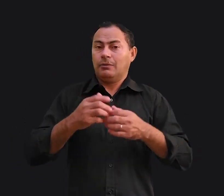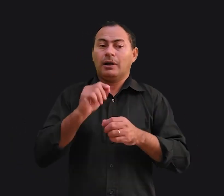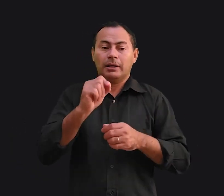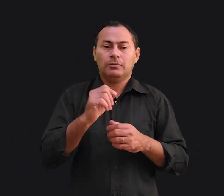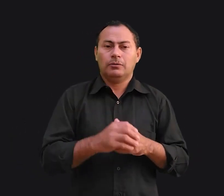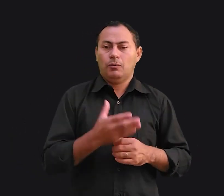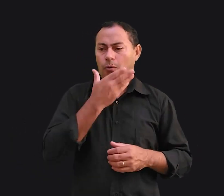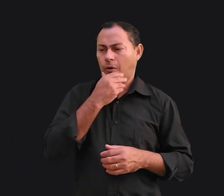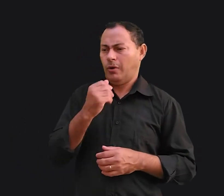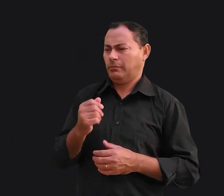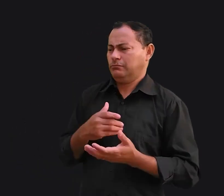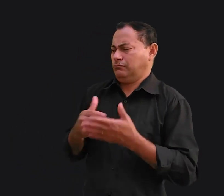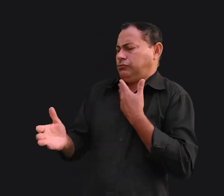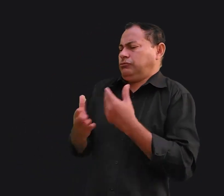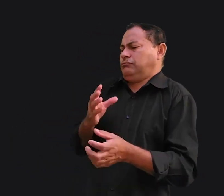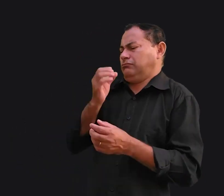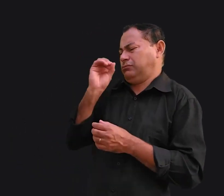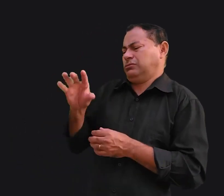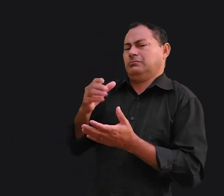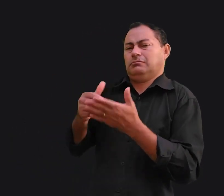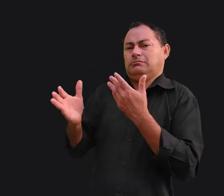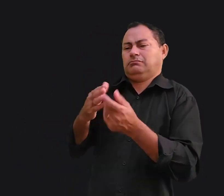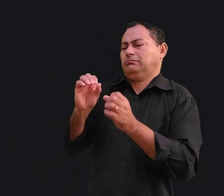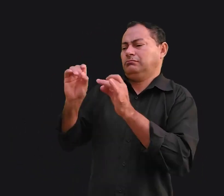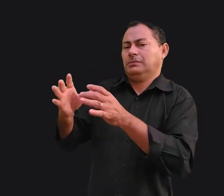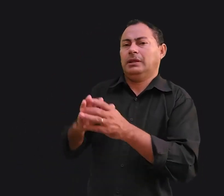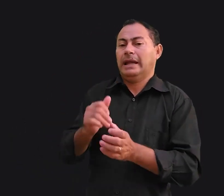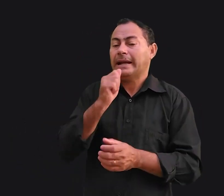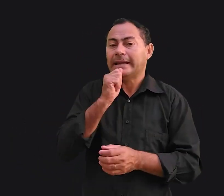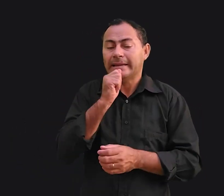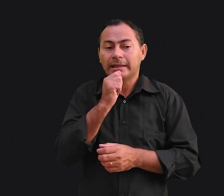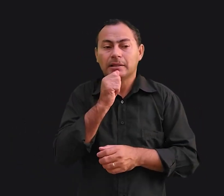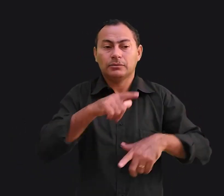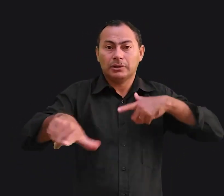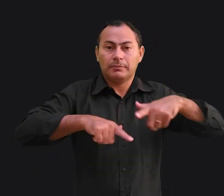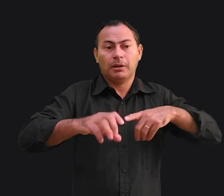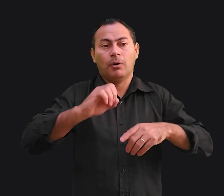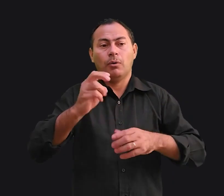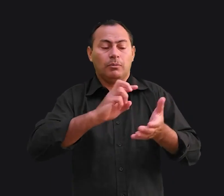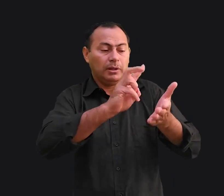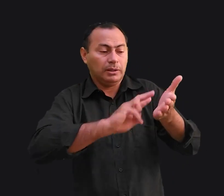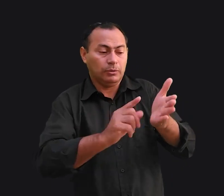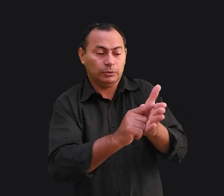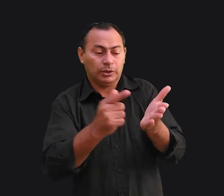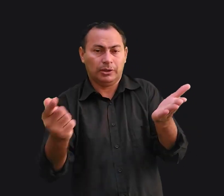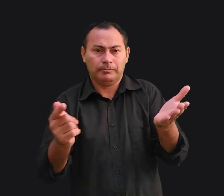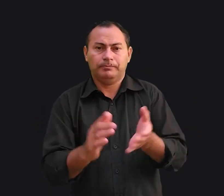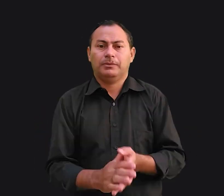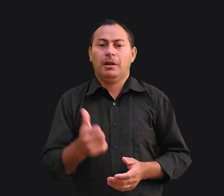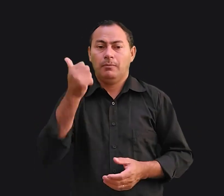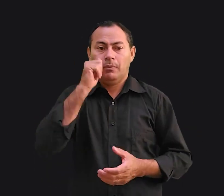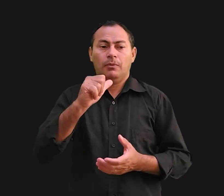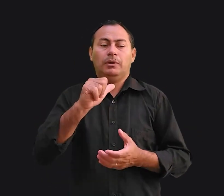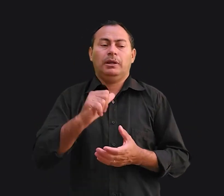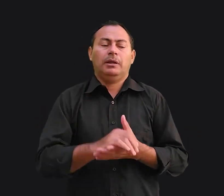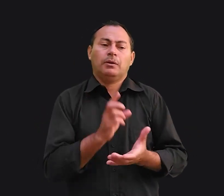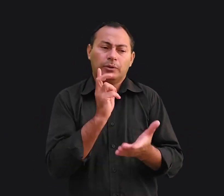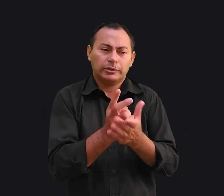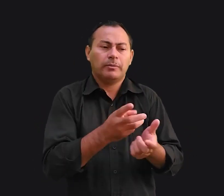aquilo. O marido não dava atenção. Mentalmente ele ainda estava no trabalho ou lia o jornal. A esposa continuava a falar,